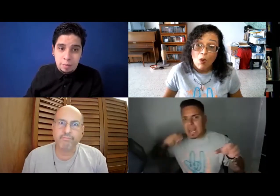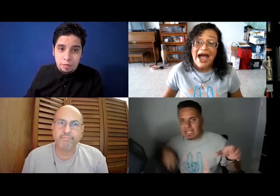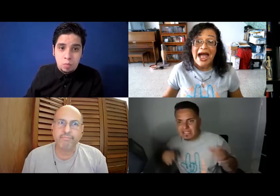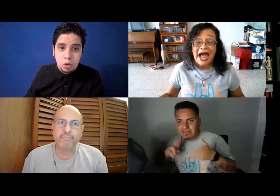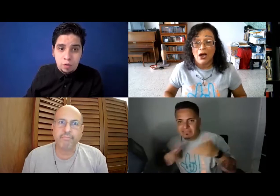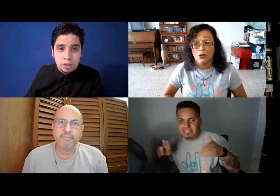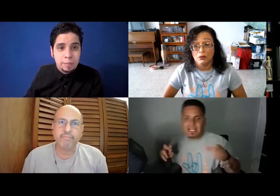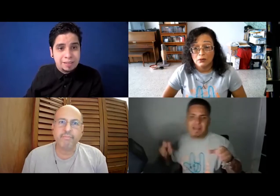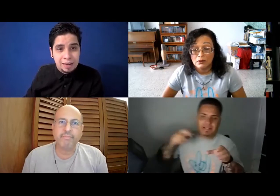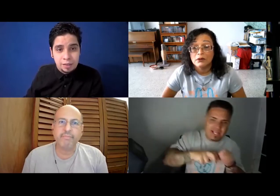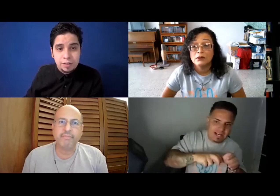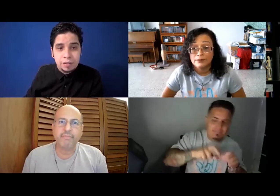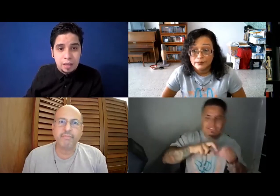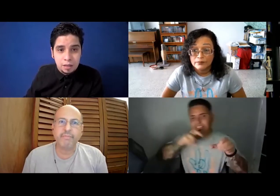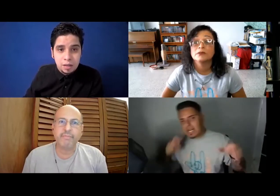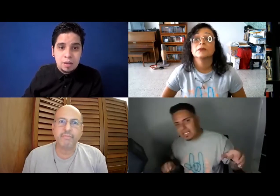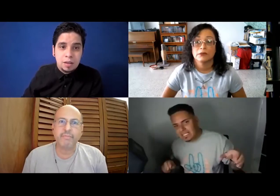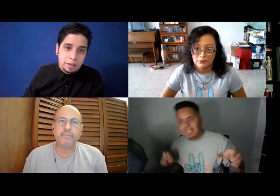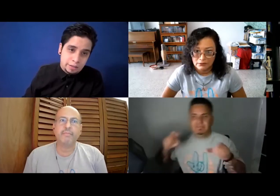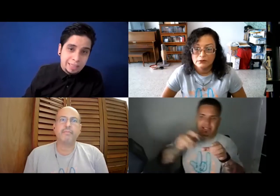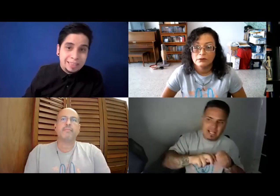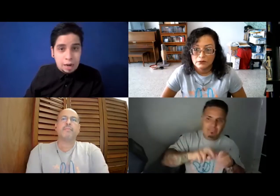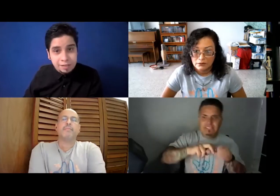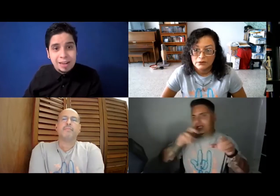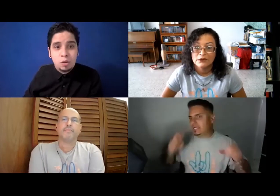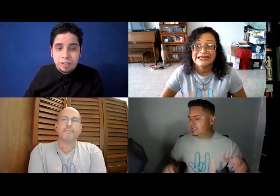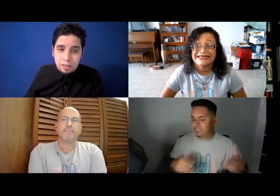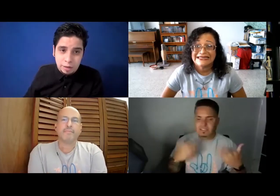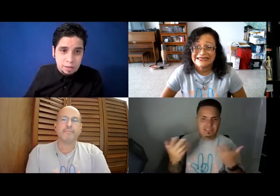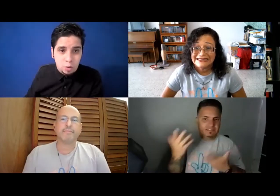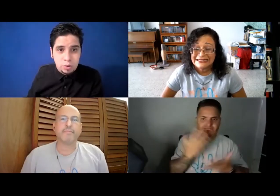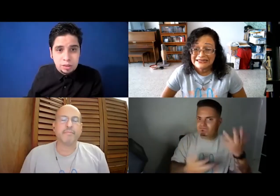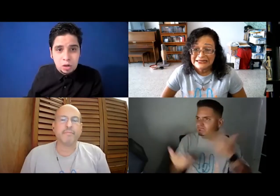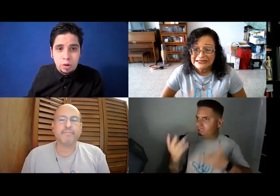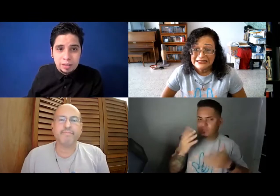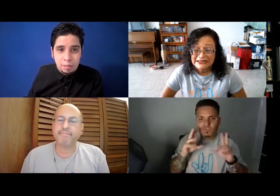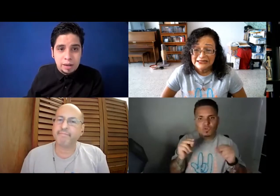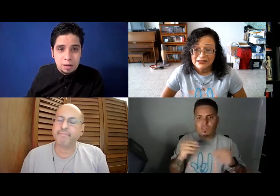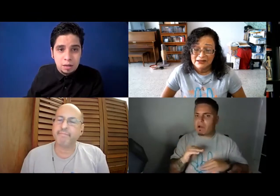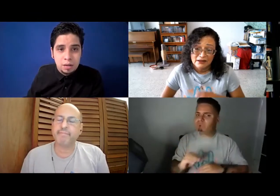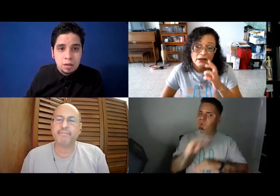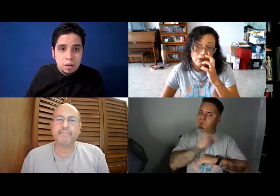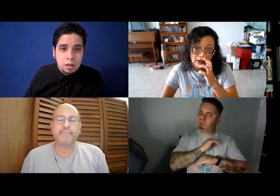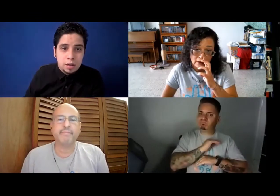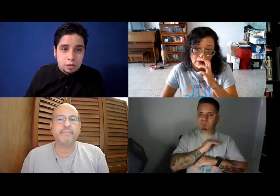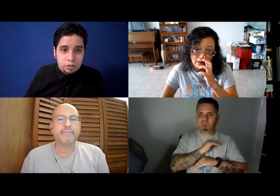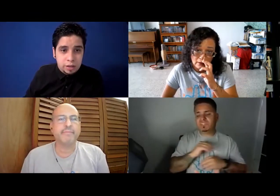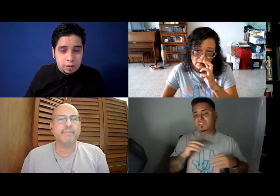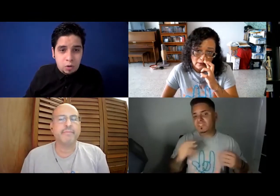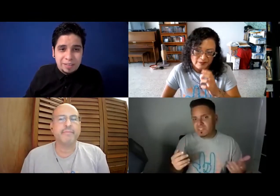mí fue como un poquito fuerte, me salí de la universidad, entraba y salía constantemente, no podía estar como que estable en él. Entonces, no me